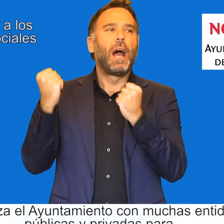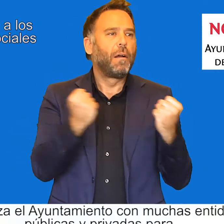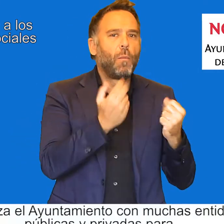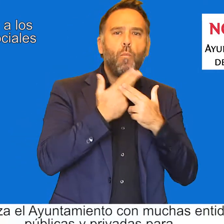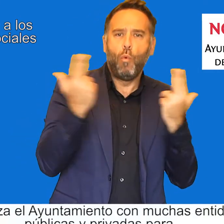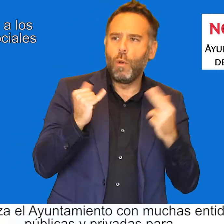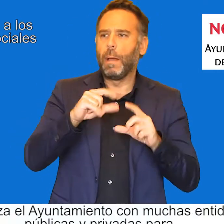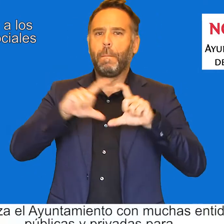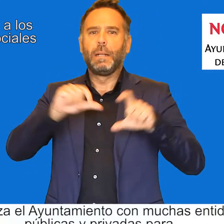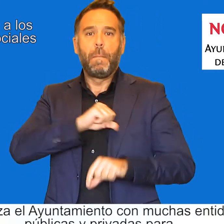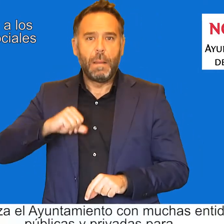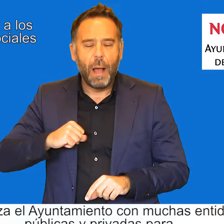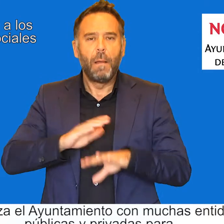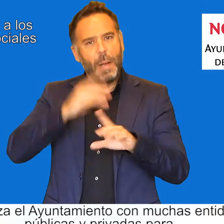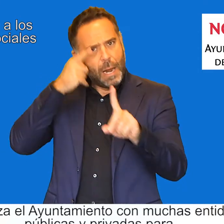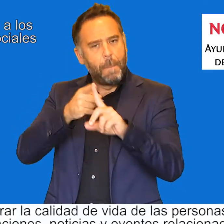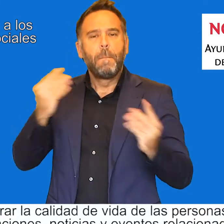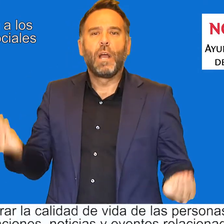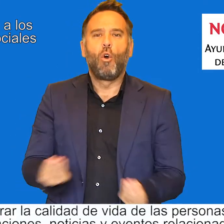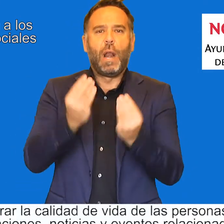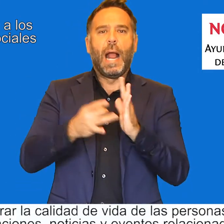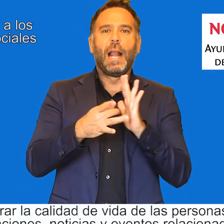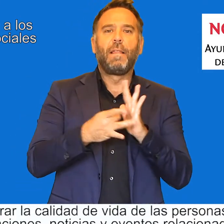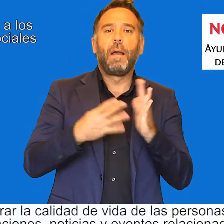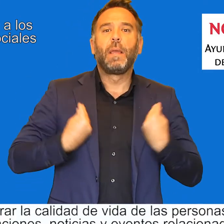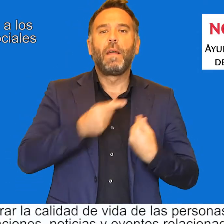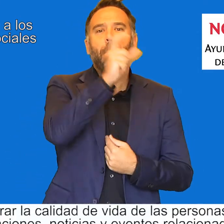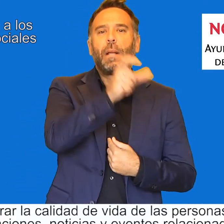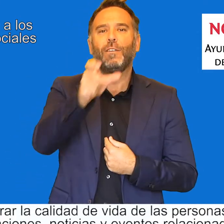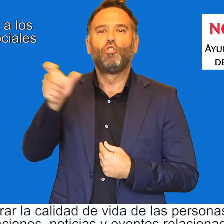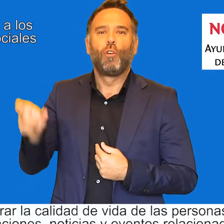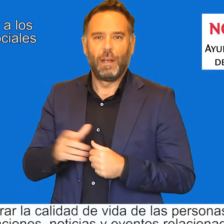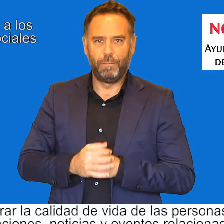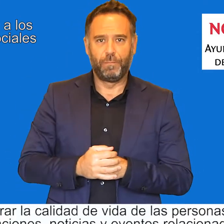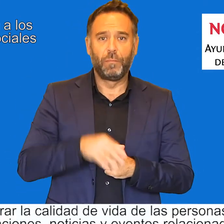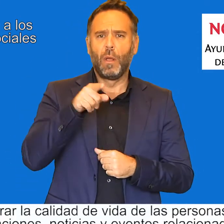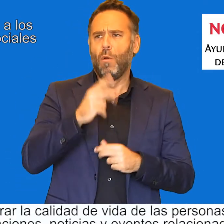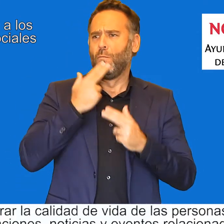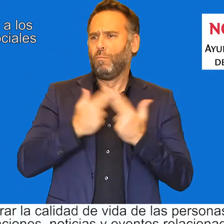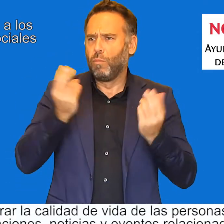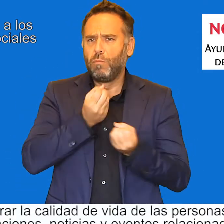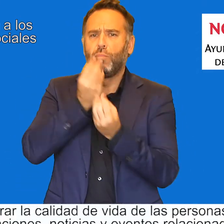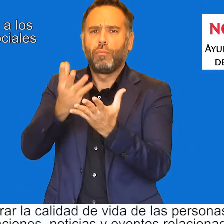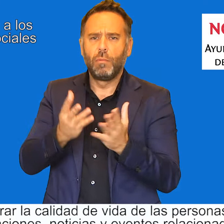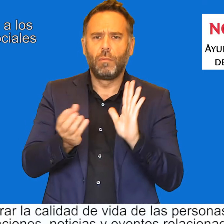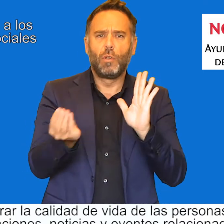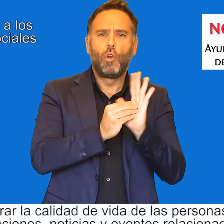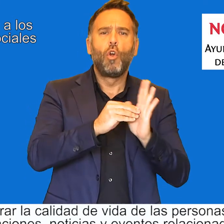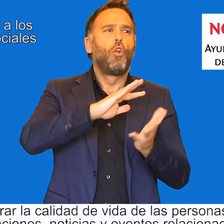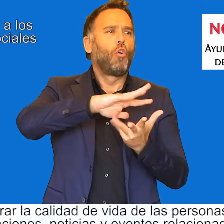entidades públicas y privadas para mejorar la calidad de vida de las personas, publicaciones, noticias